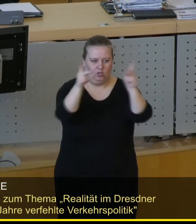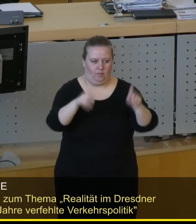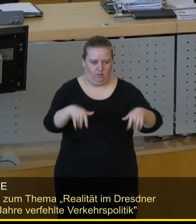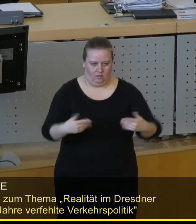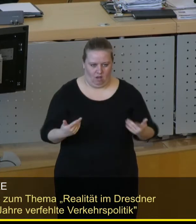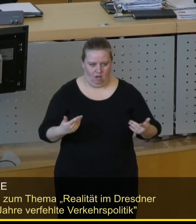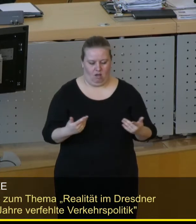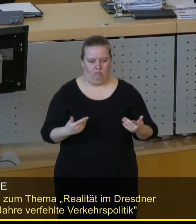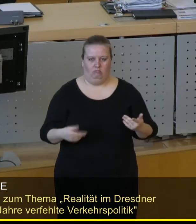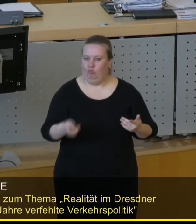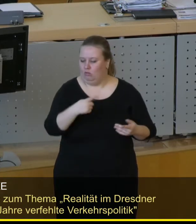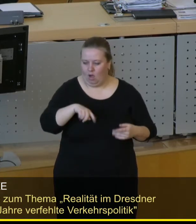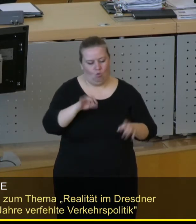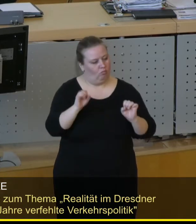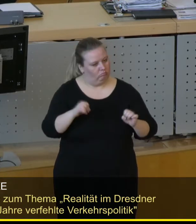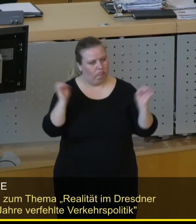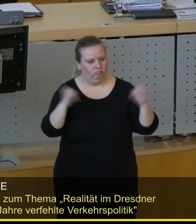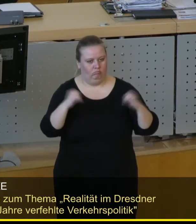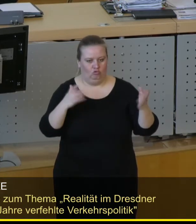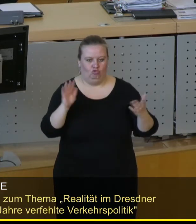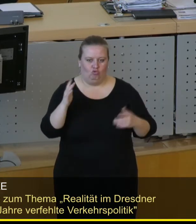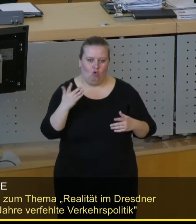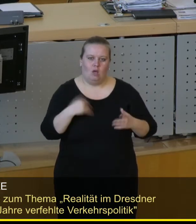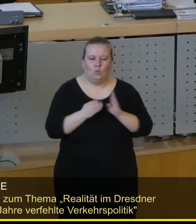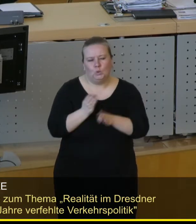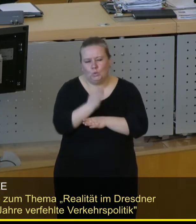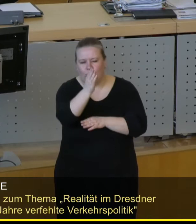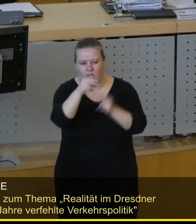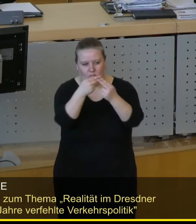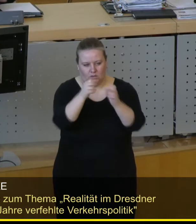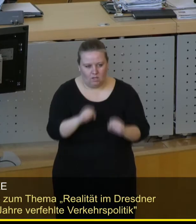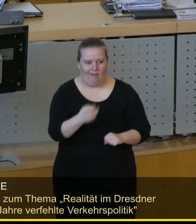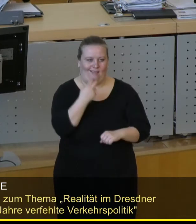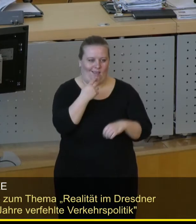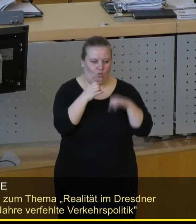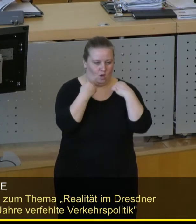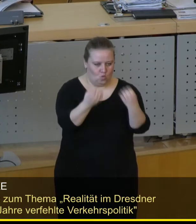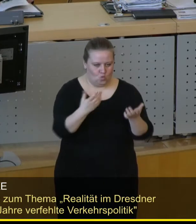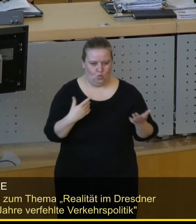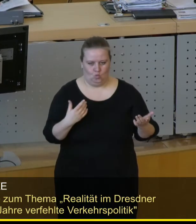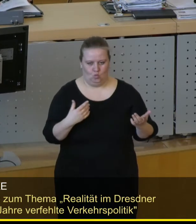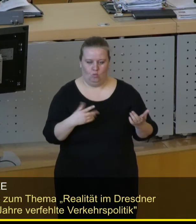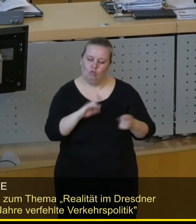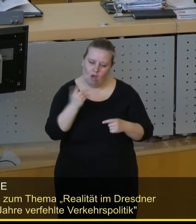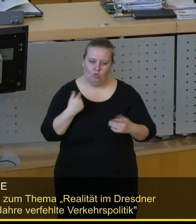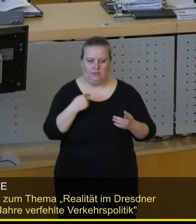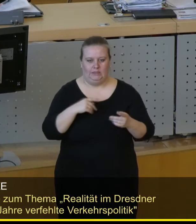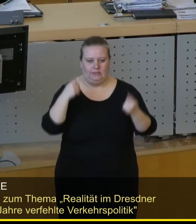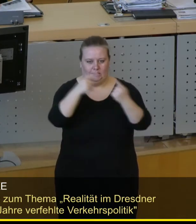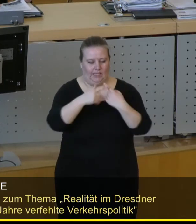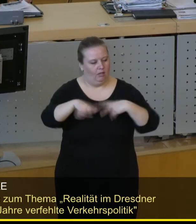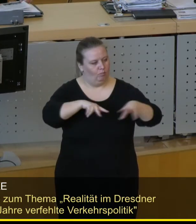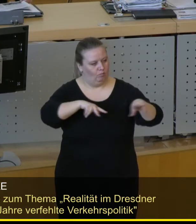Wir haben im Prinzip auch die Möglichkeit, uns der Zukunft zuzuwenden, Elektromobilität voranzutreiben. Wir wollen eine Mobilität,